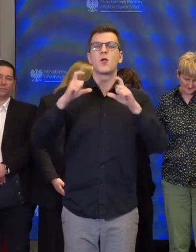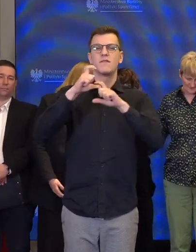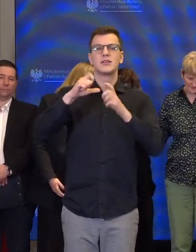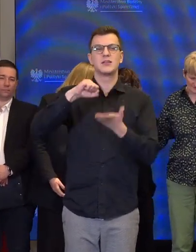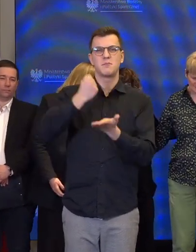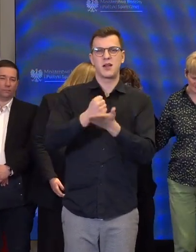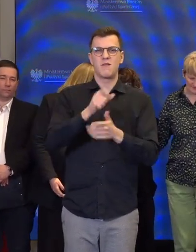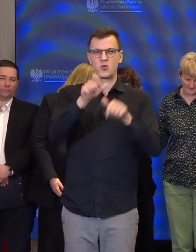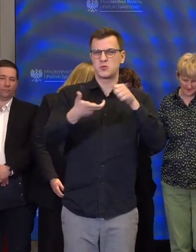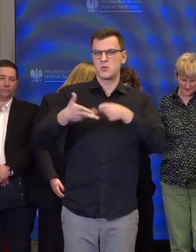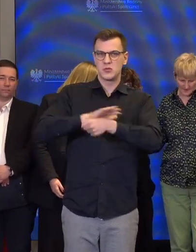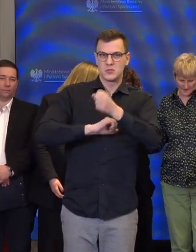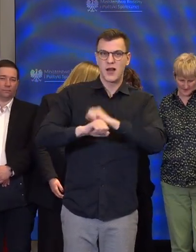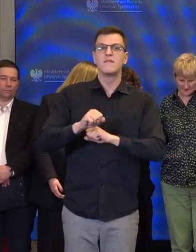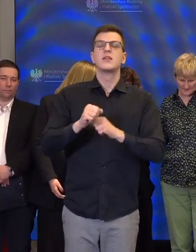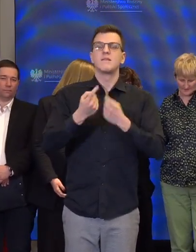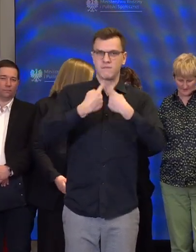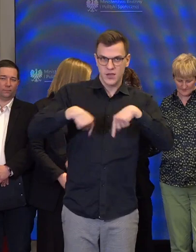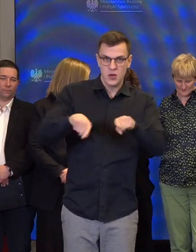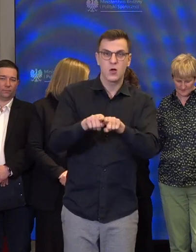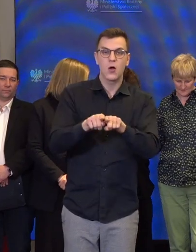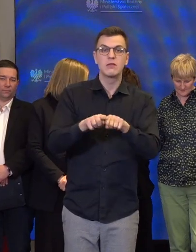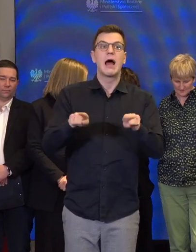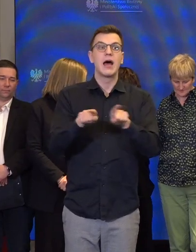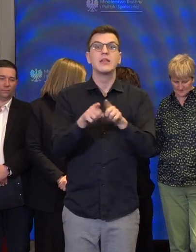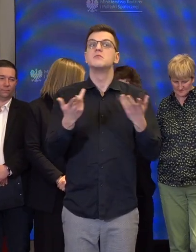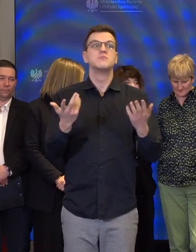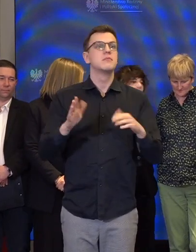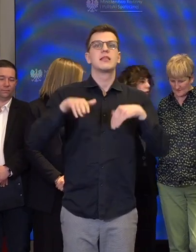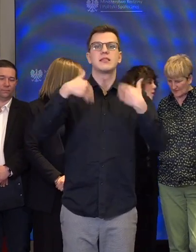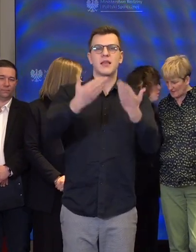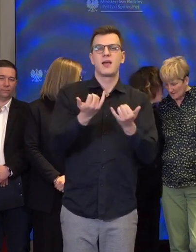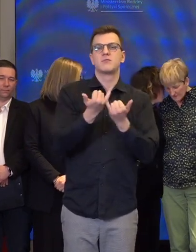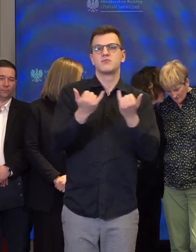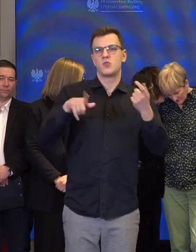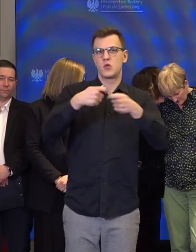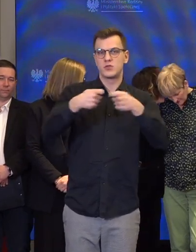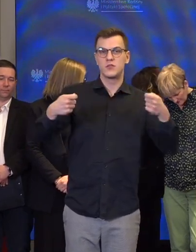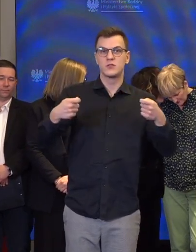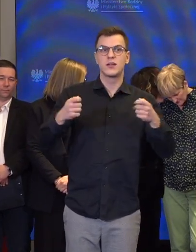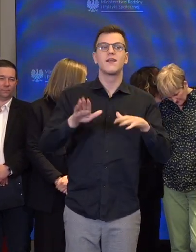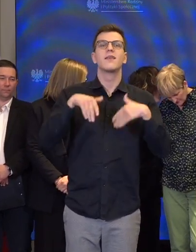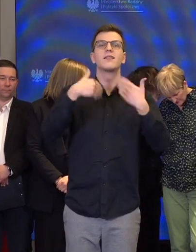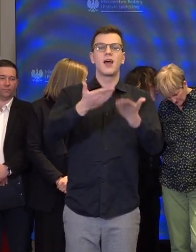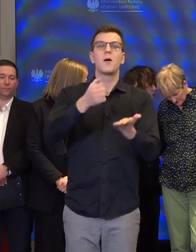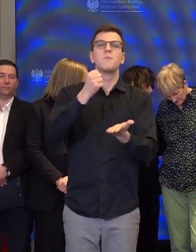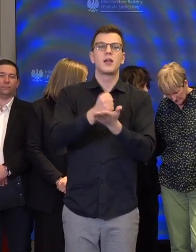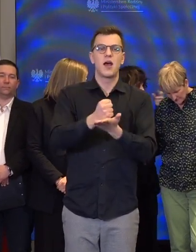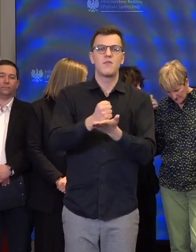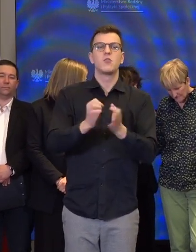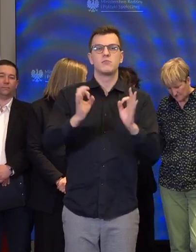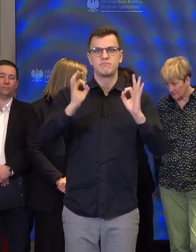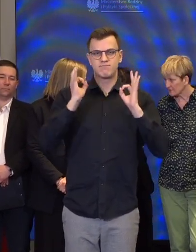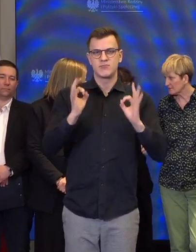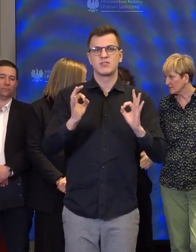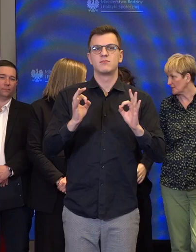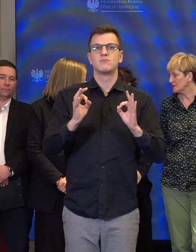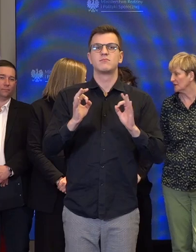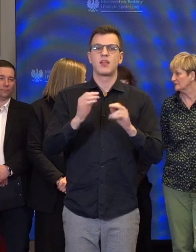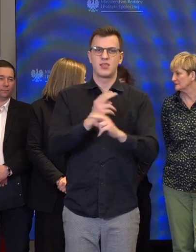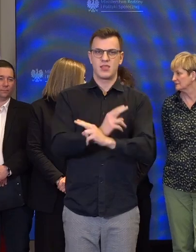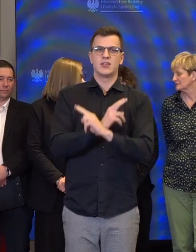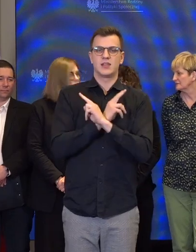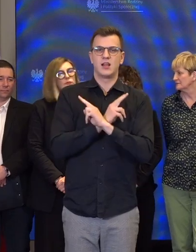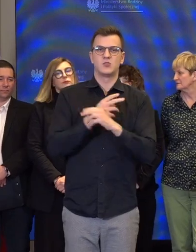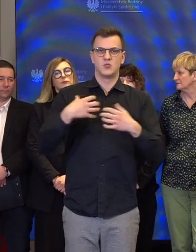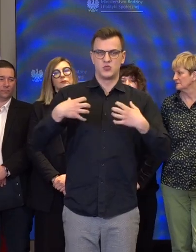prawach osób niepełnosprawnych i dawali takie rozwiązania, które dają prawo do godnego, niezależnego życia